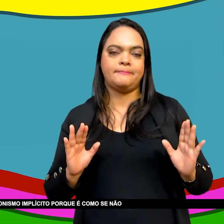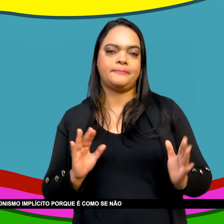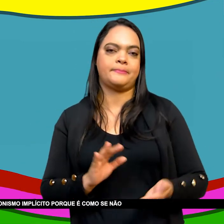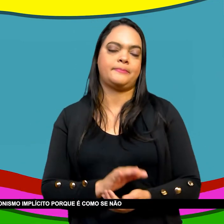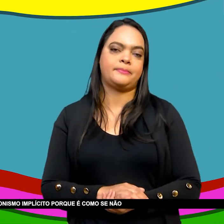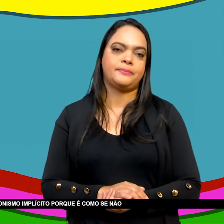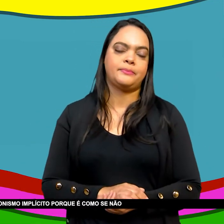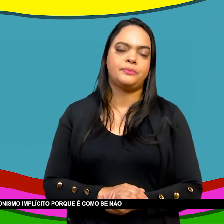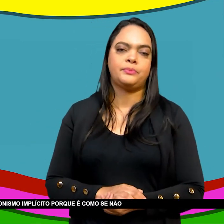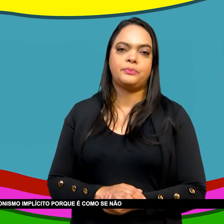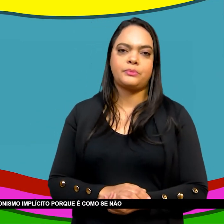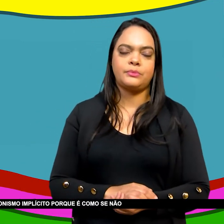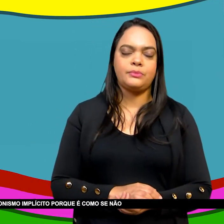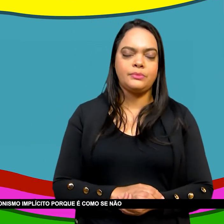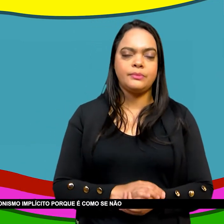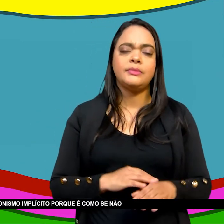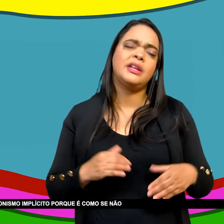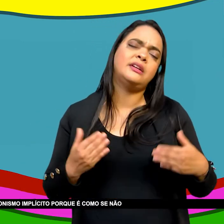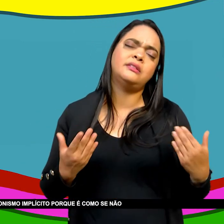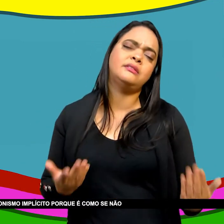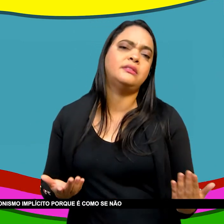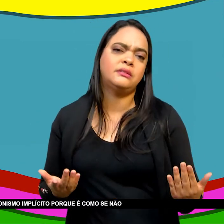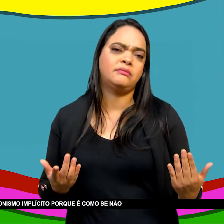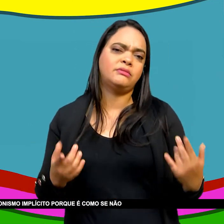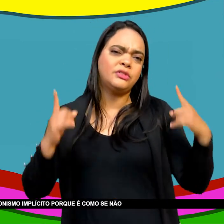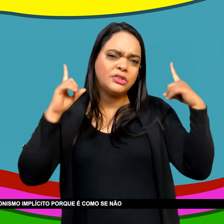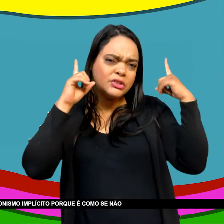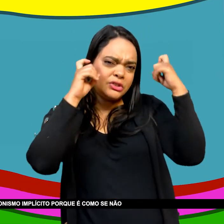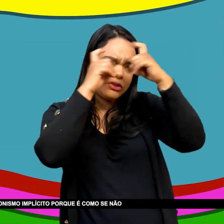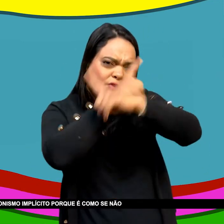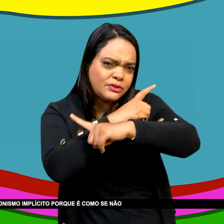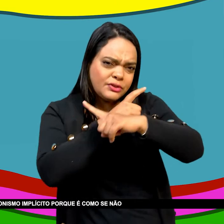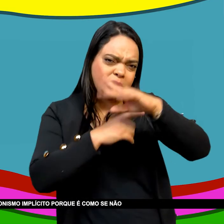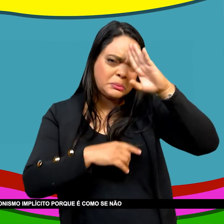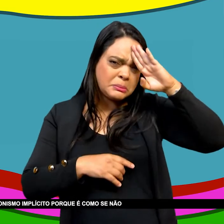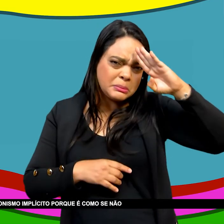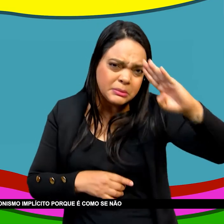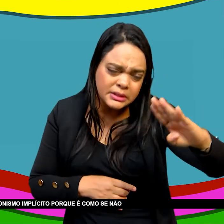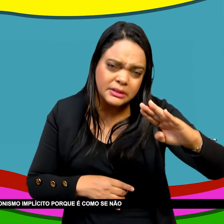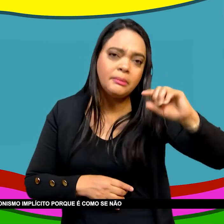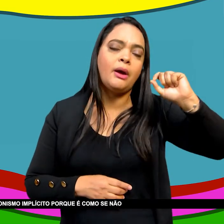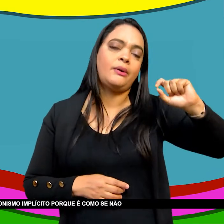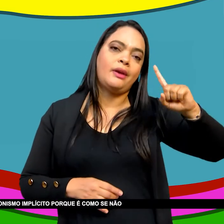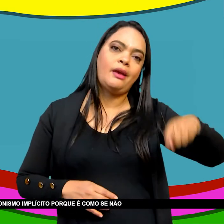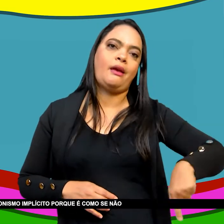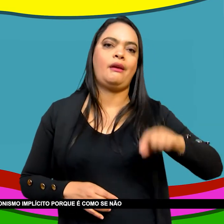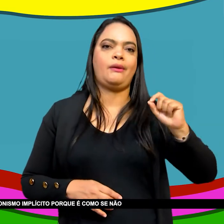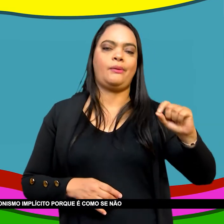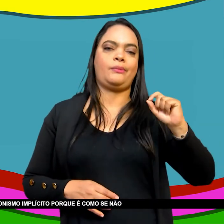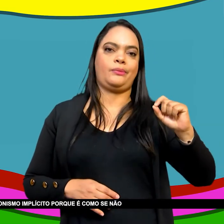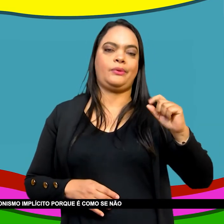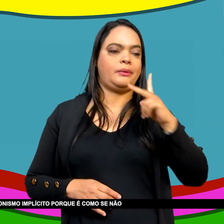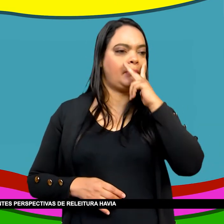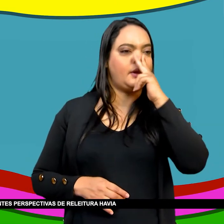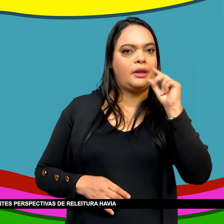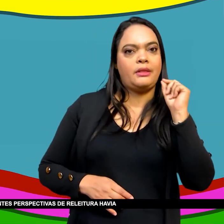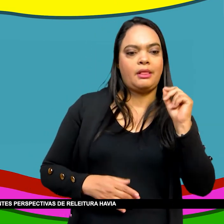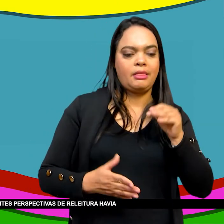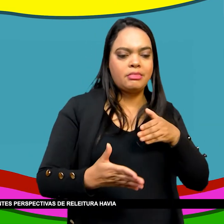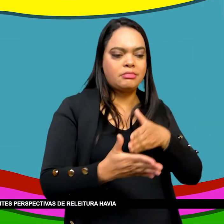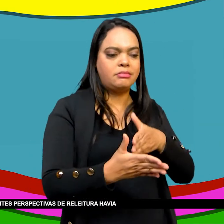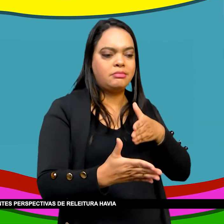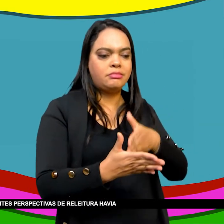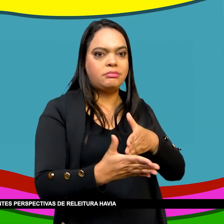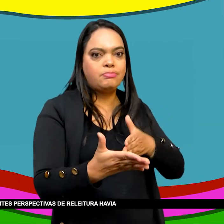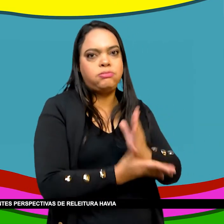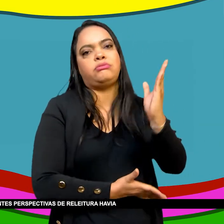Um negacionismo Um negacionismo implícito Porque é como se não houvesse